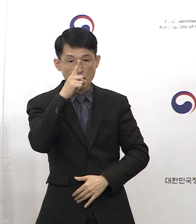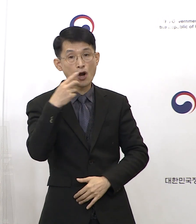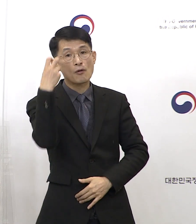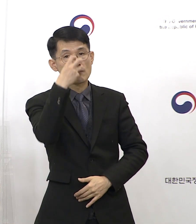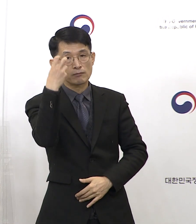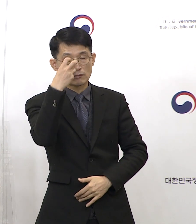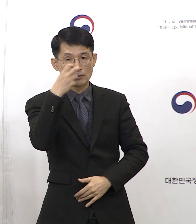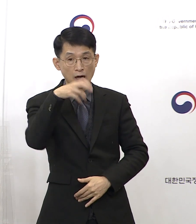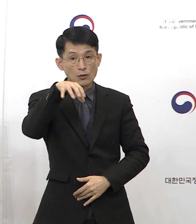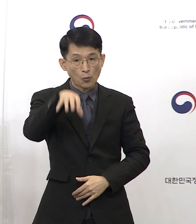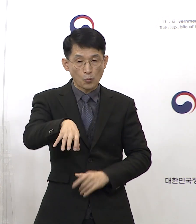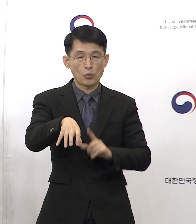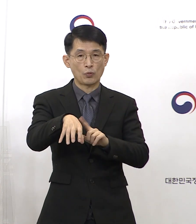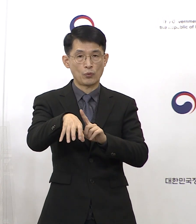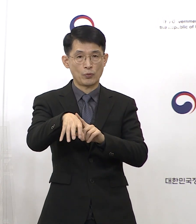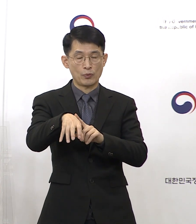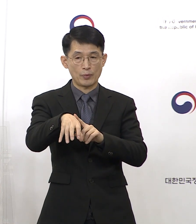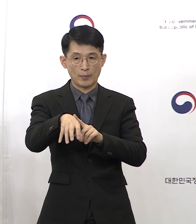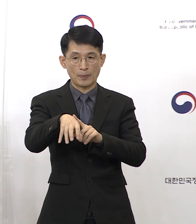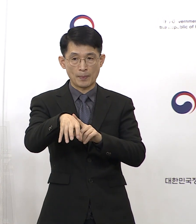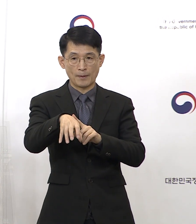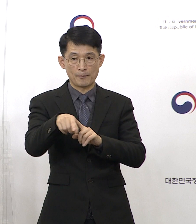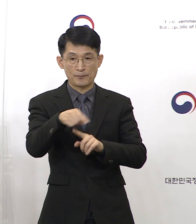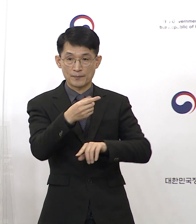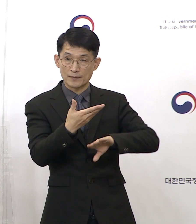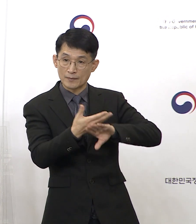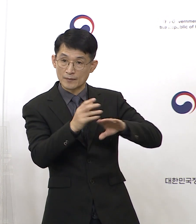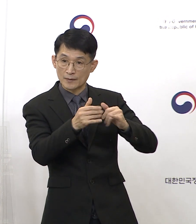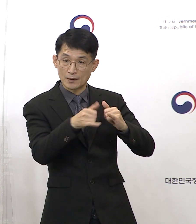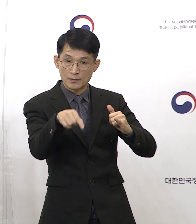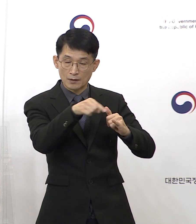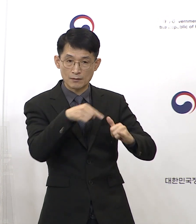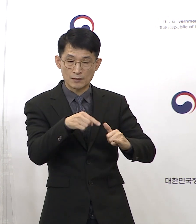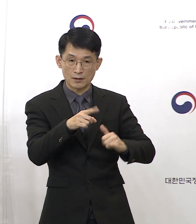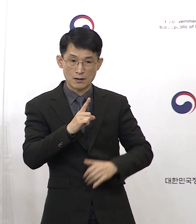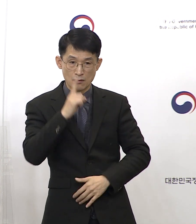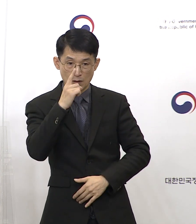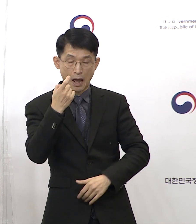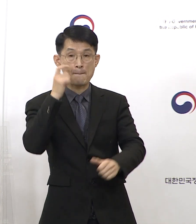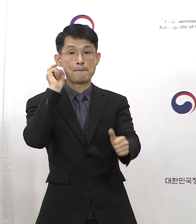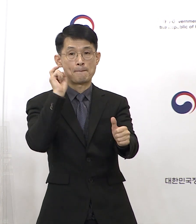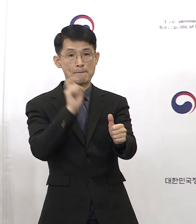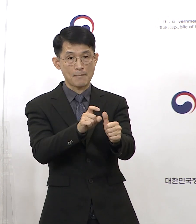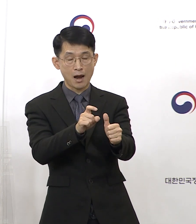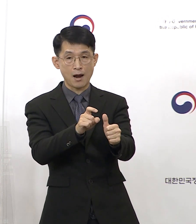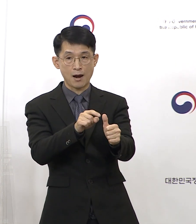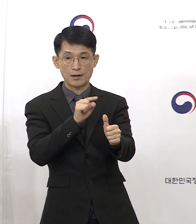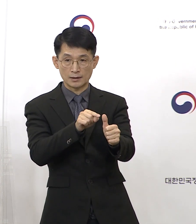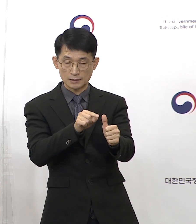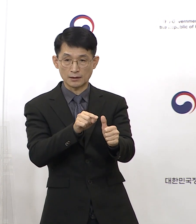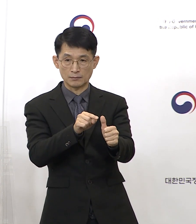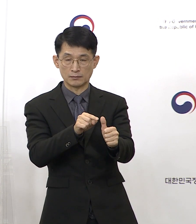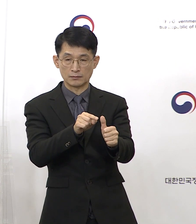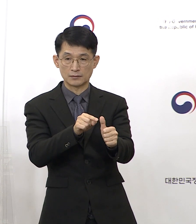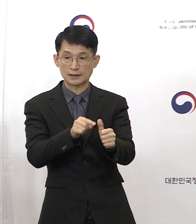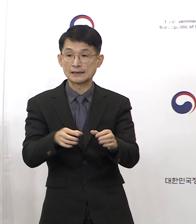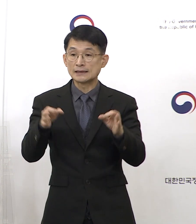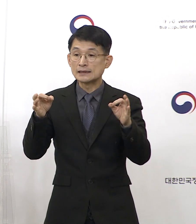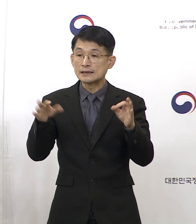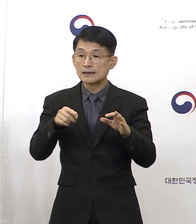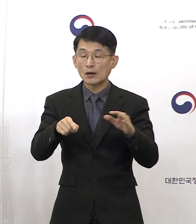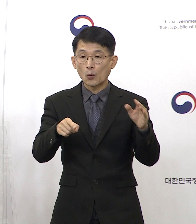코로나19 검사를 받는 외국인 중에 양성으로 판정되는 단기 체류 외국인은